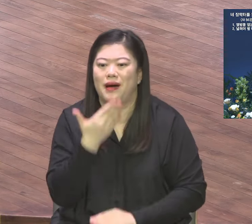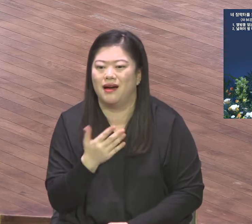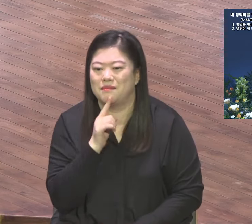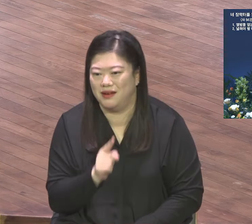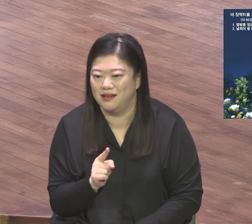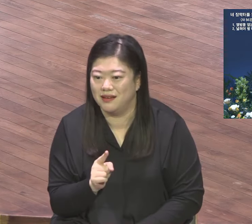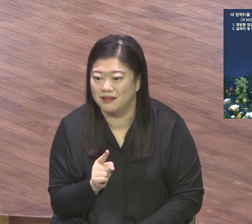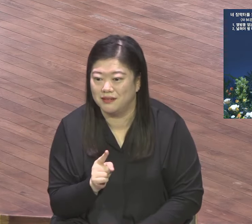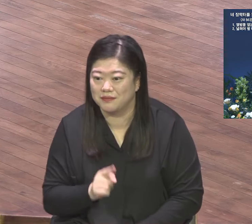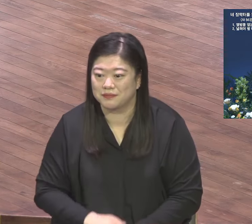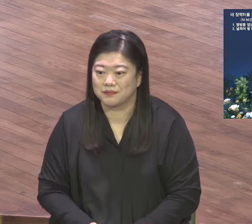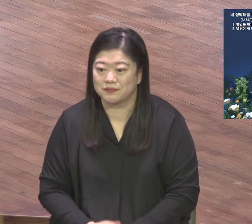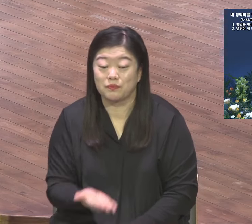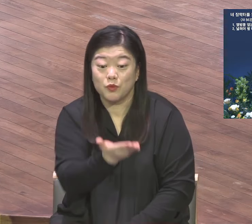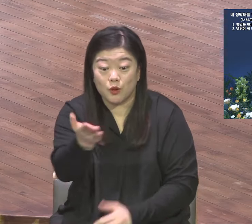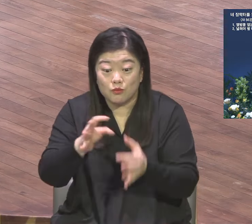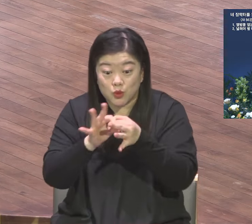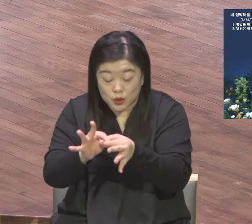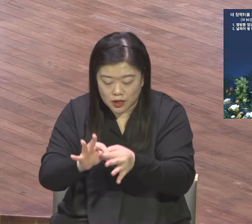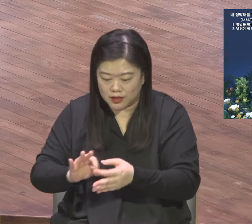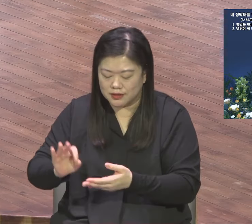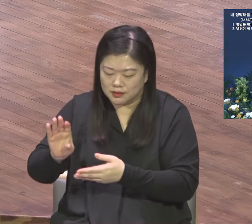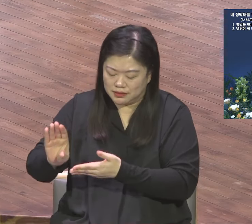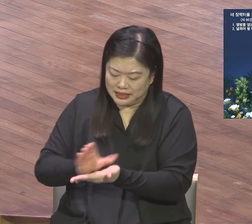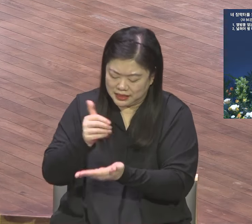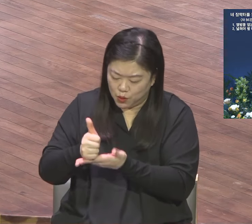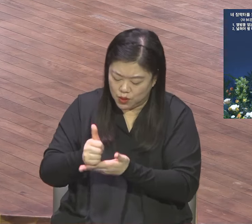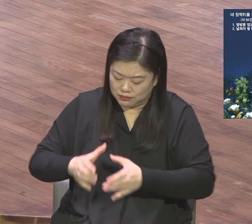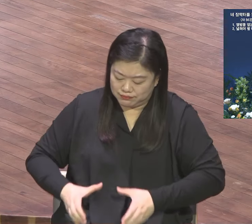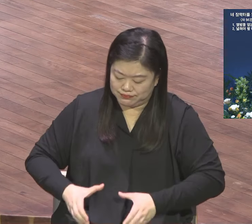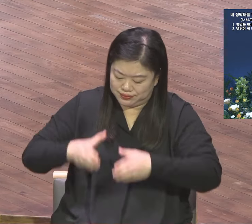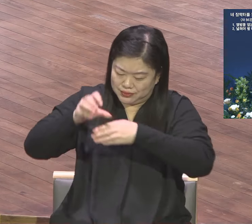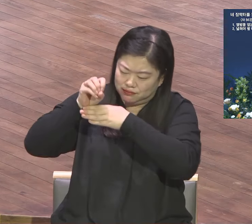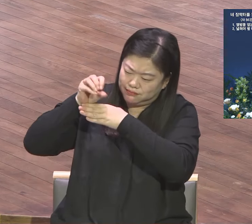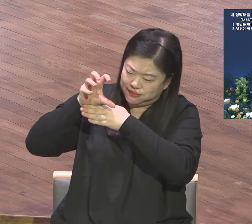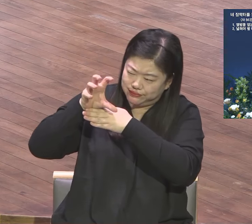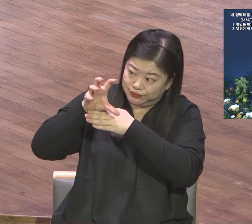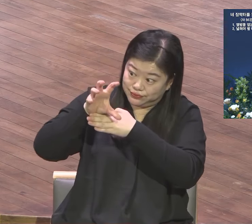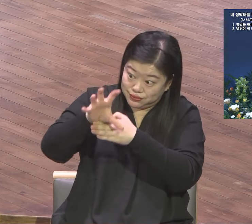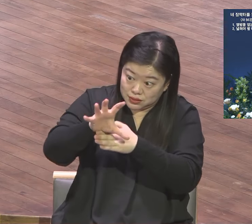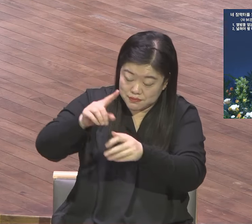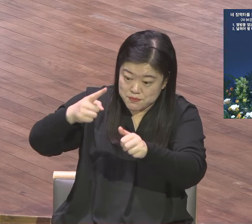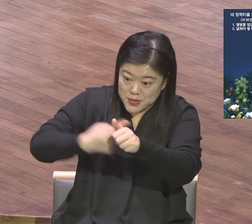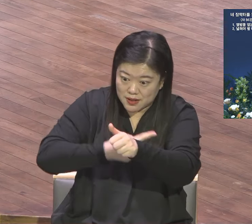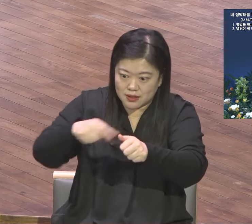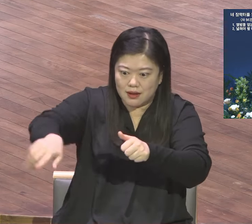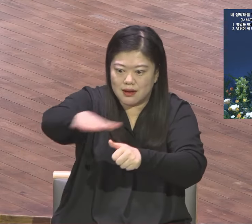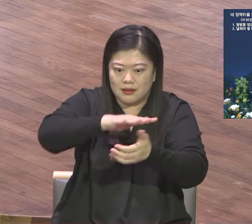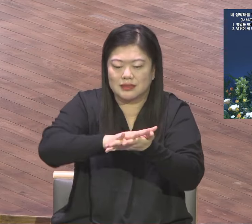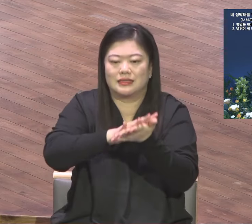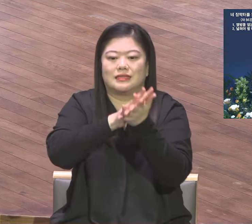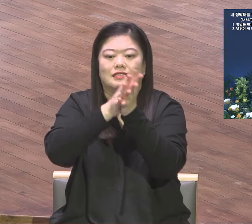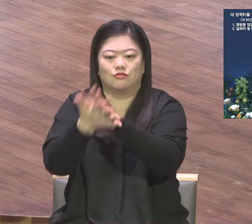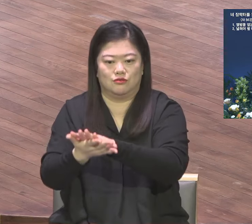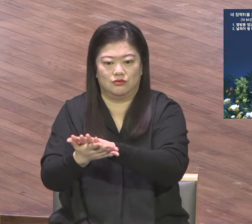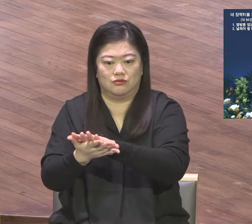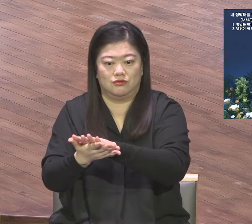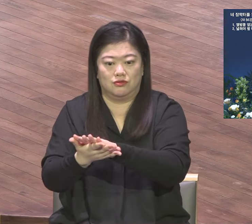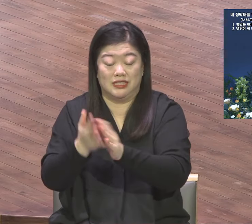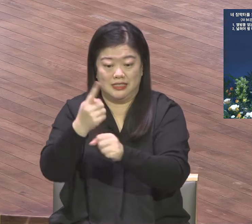영원한 망대를 세우는 주도자로 연공동체가 사실적으로 수임받는 2024년 하나 되기를 제모로